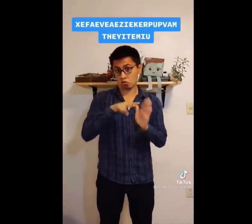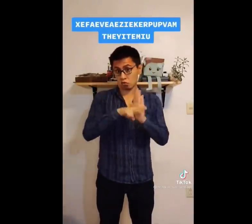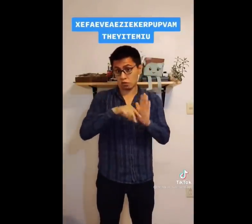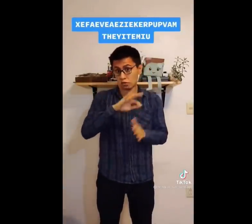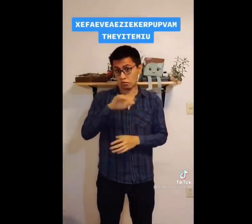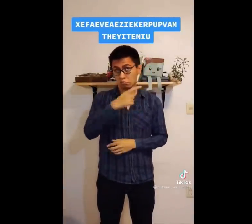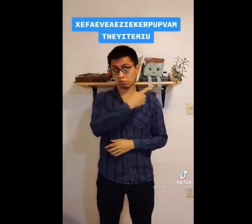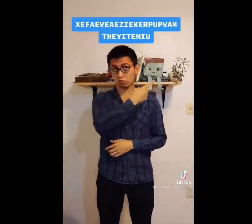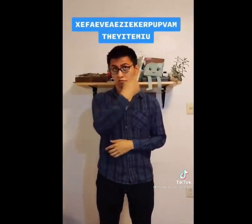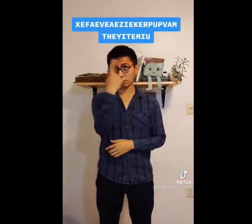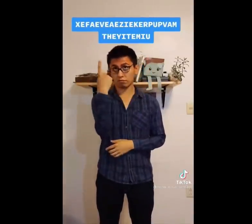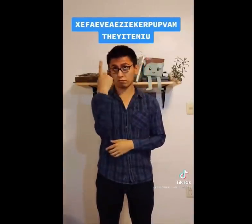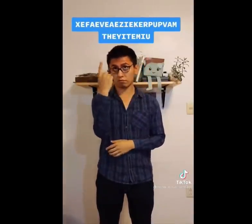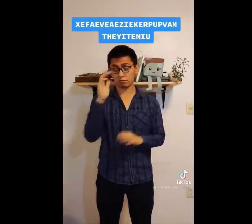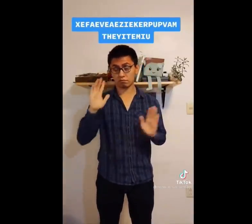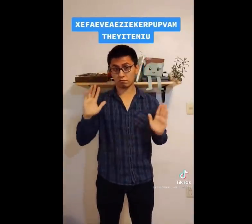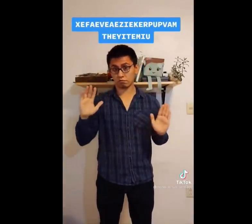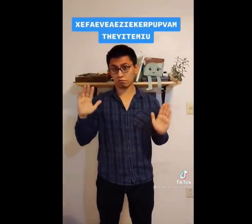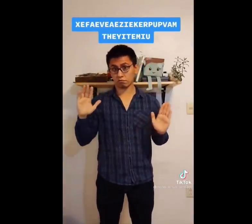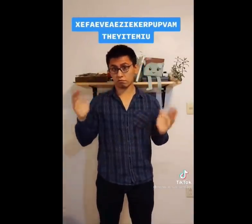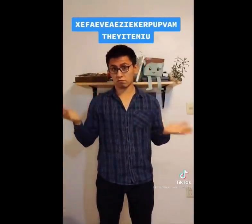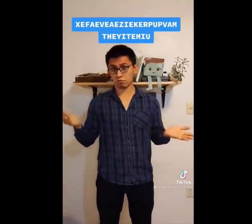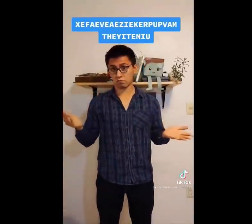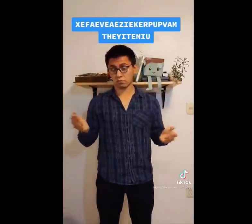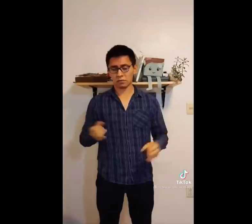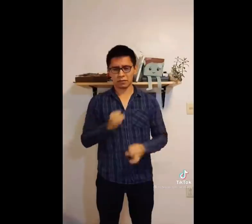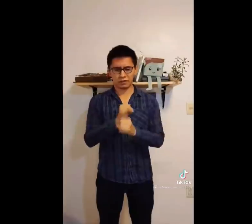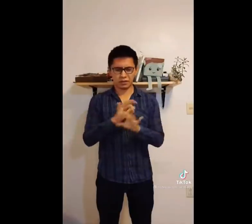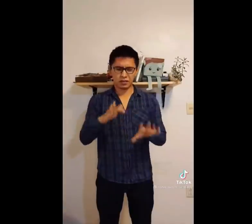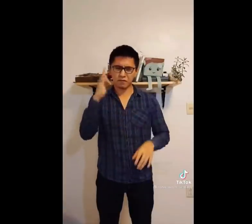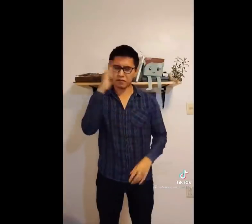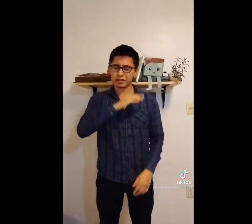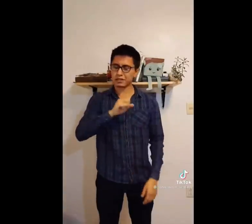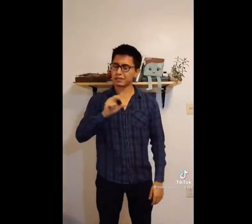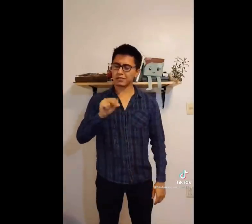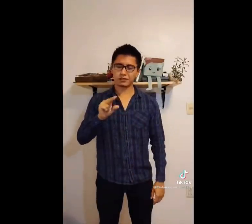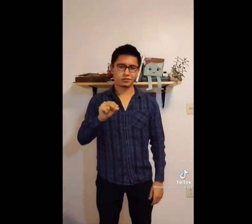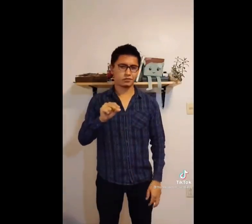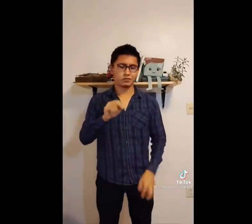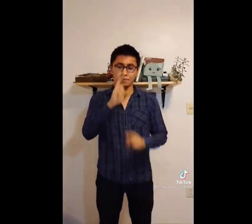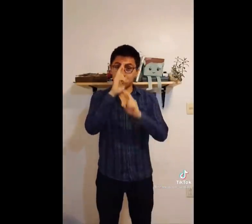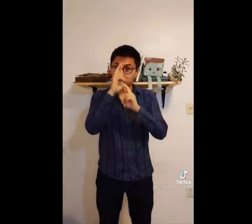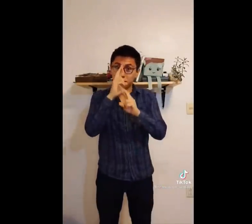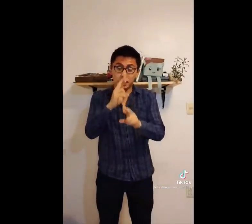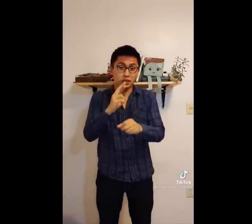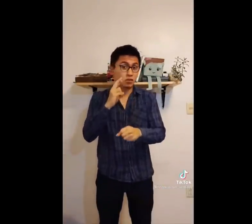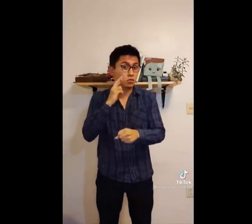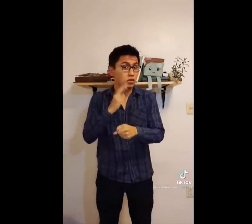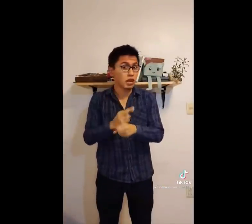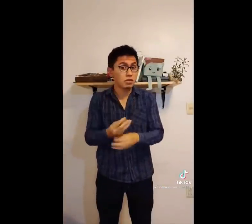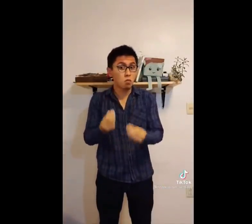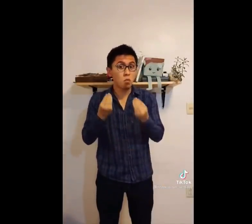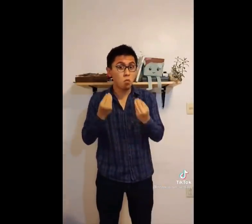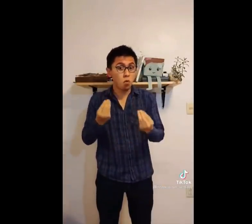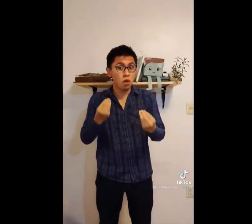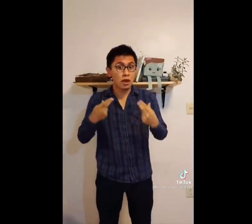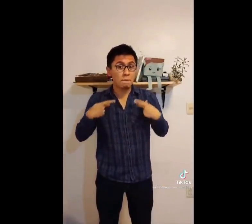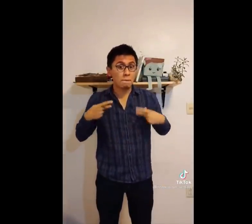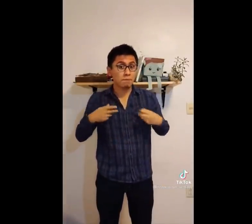deletreaste dentro de tu video. Hay que cuidar la forma en que lo haces. No des información falsa, ten mucho respeto y responsabilidad, porque hay muchas